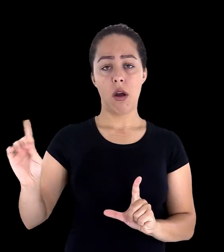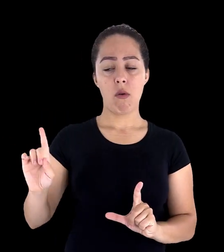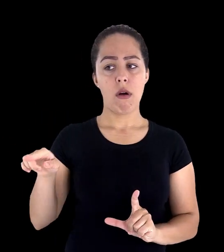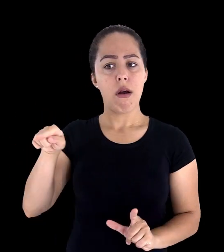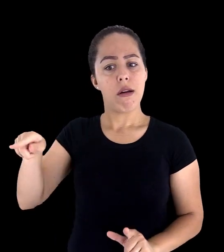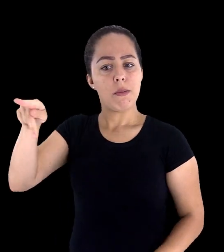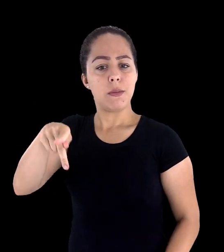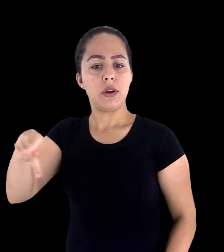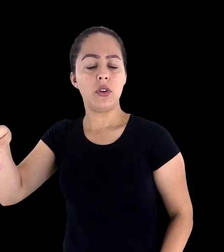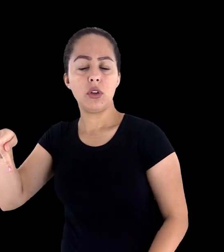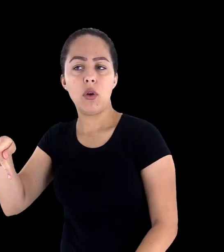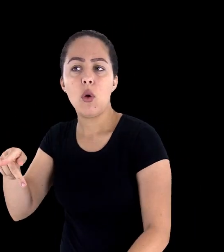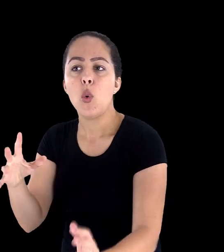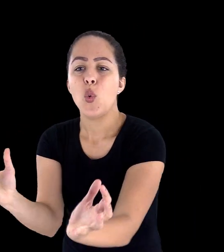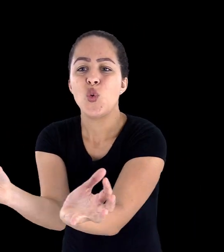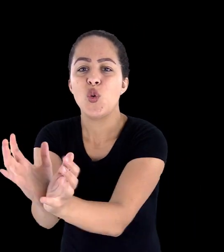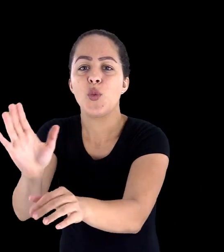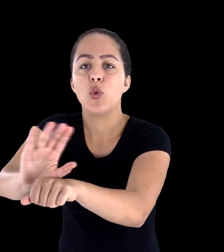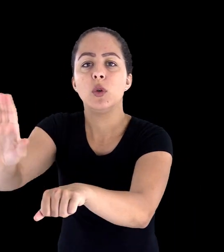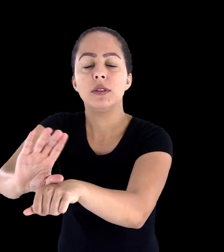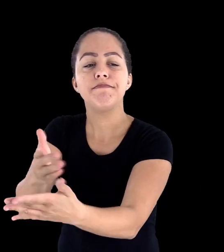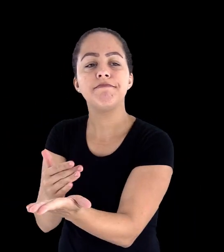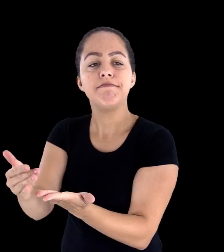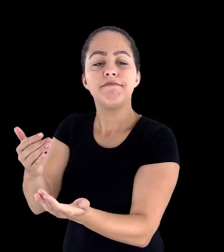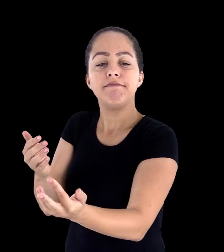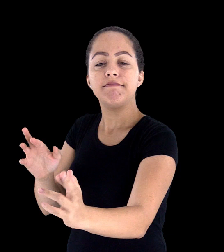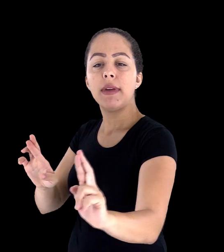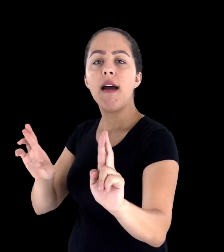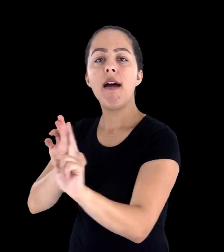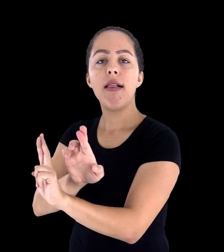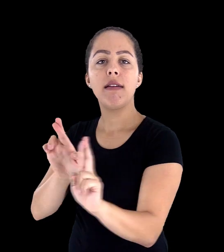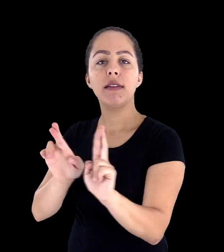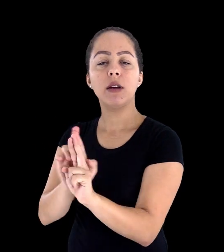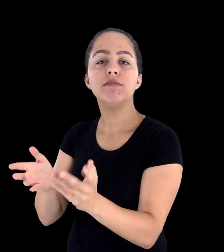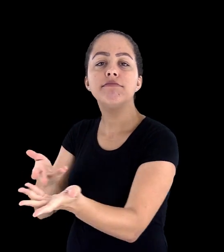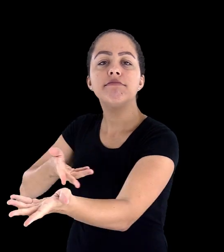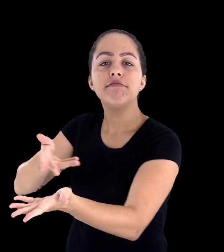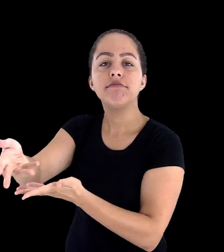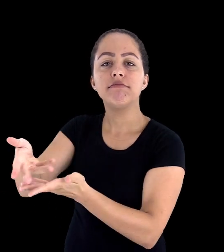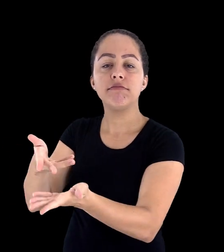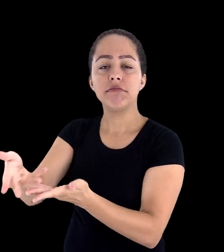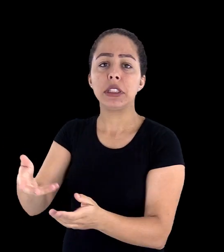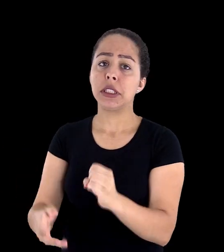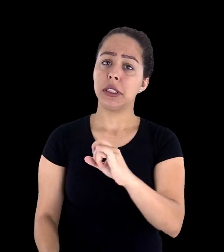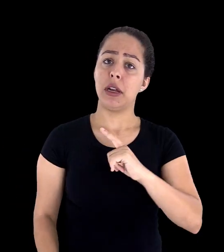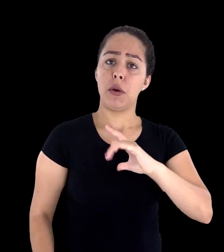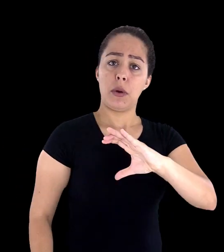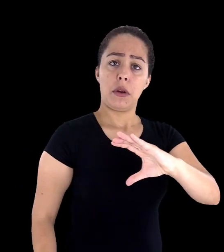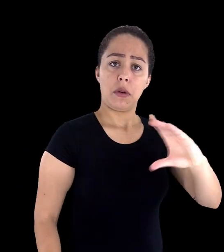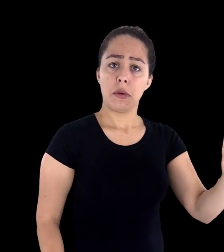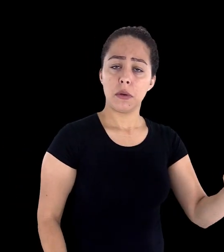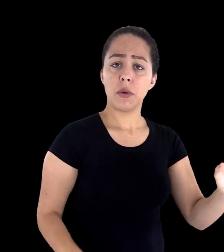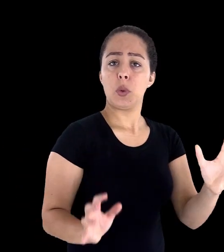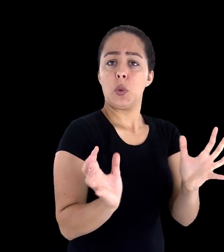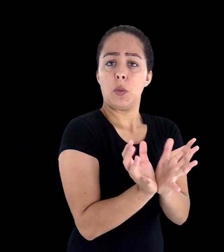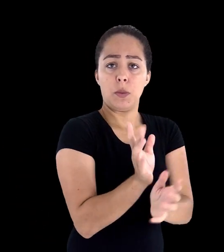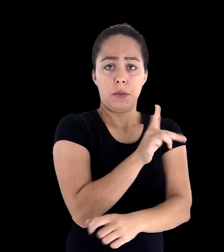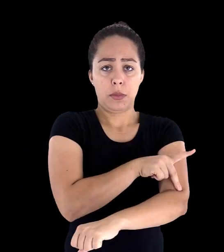período que envolve a relação com a equipe do curso. Então a relação com outros professores se houver, com o coordenador, com a